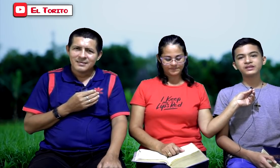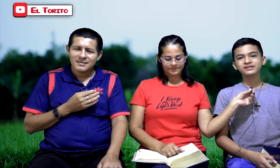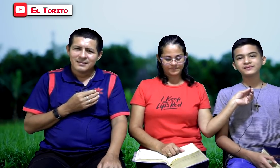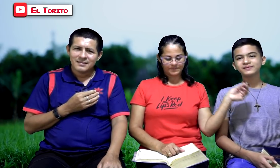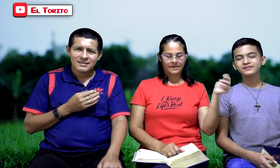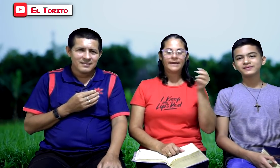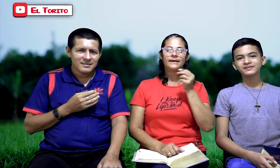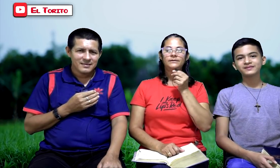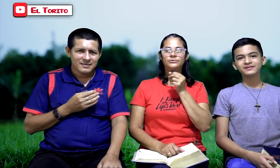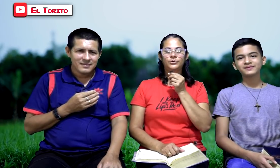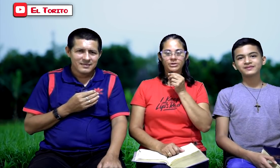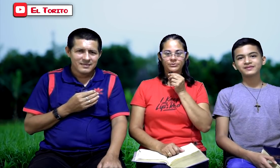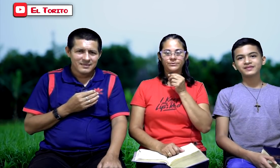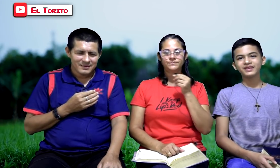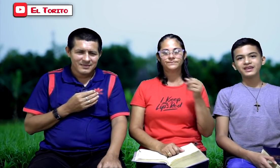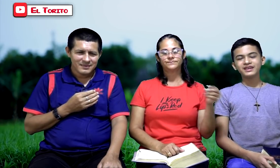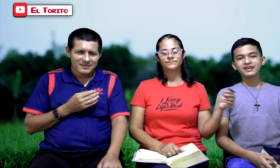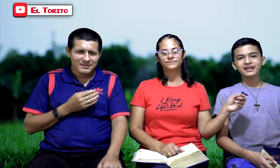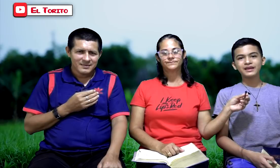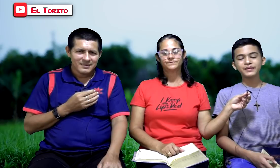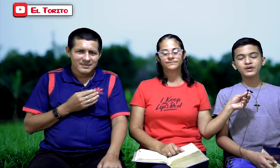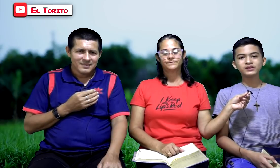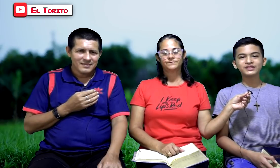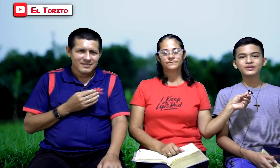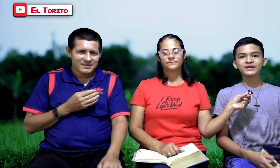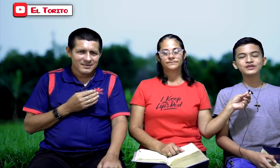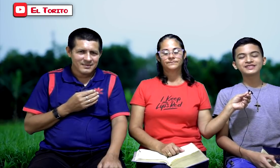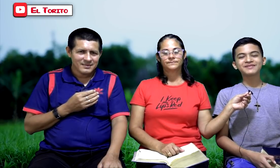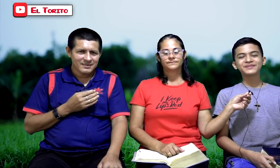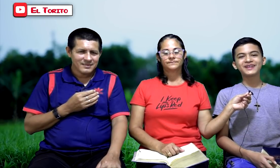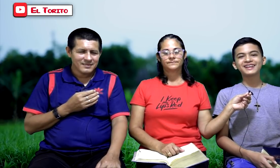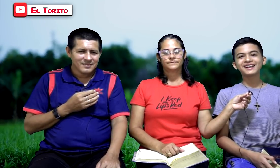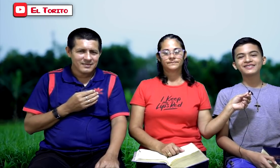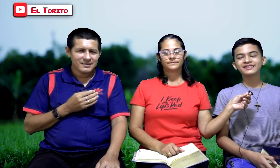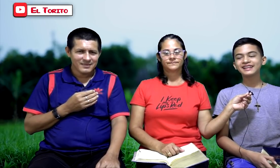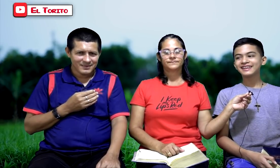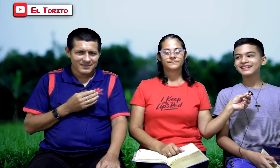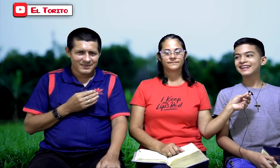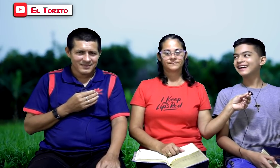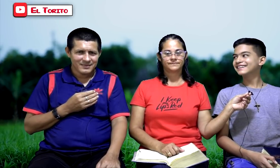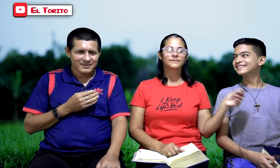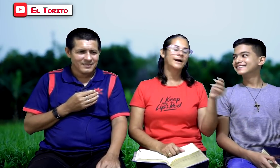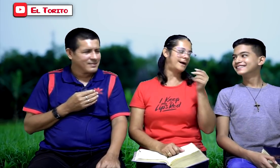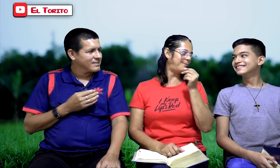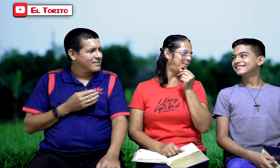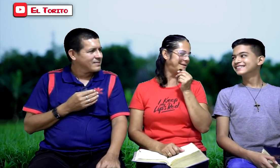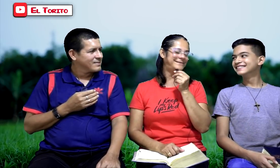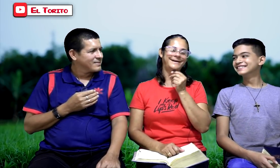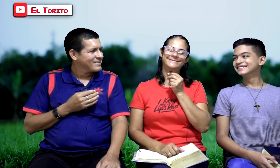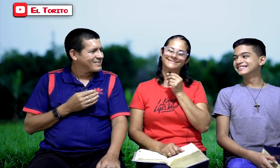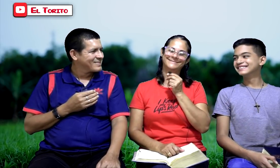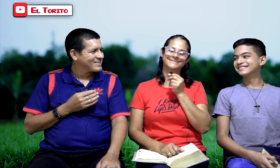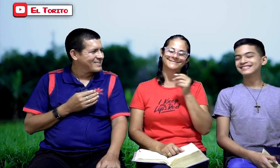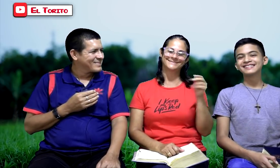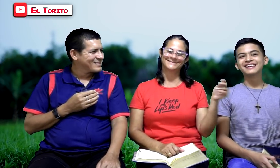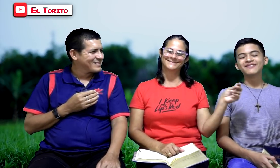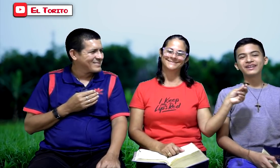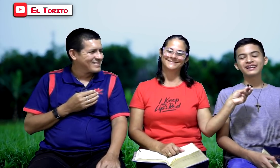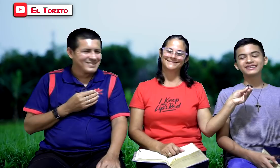Luis. El Torito. Y que le den me gusta, no me gusta, pero haga algo, que le den a la... Campanita. Para que le